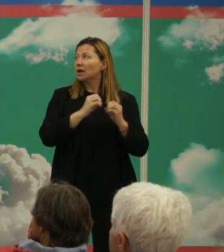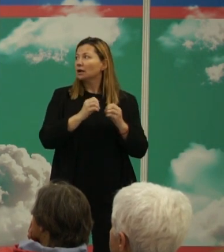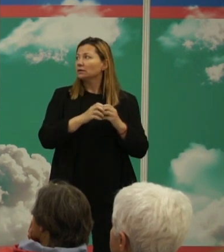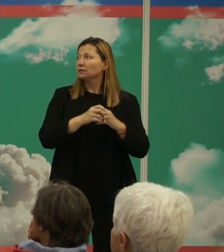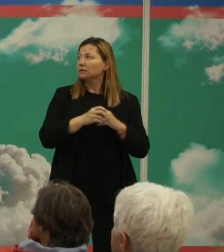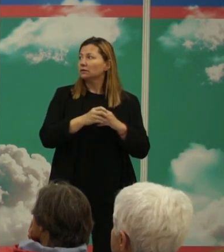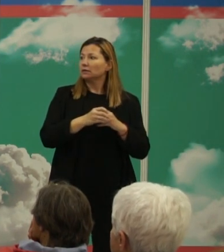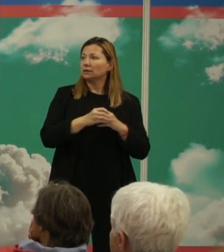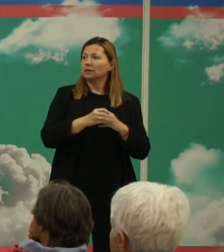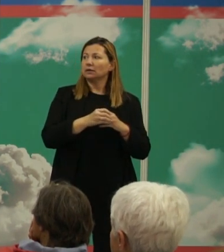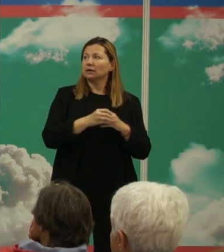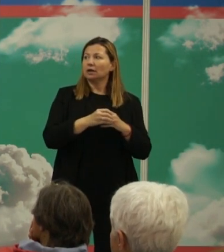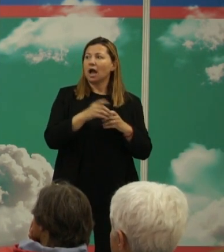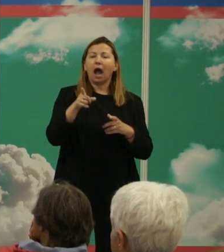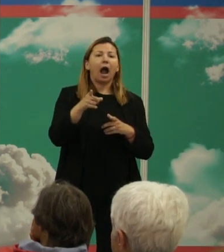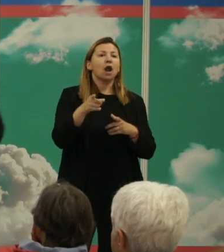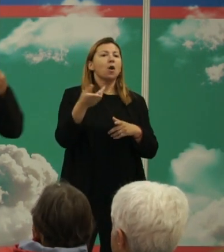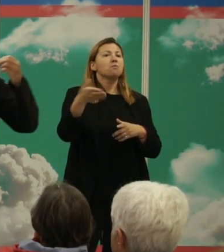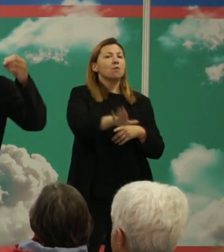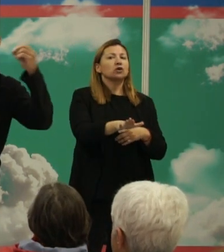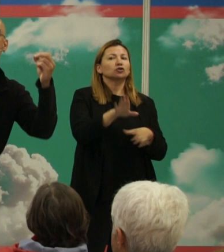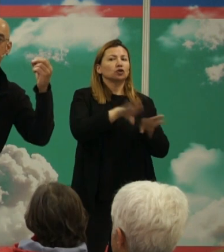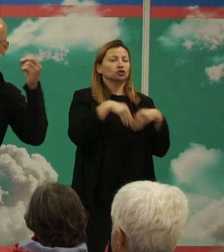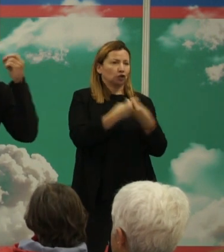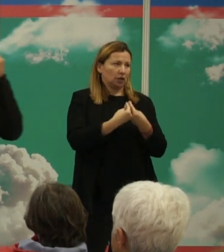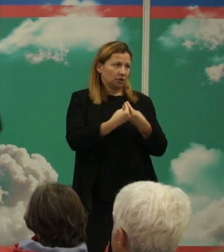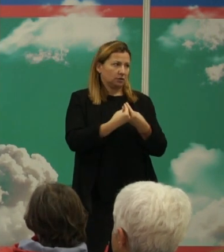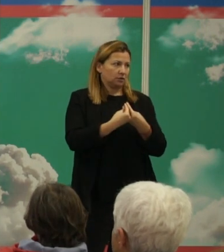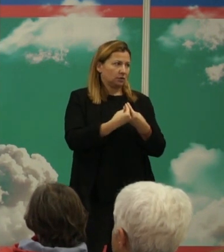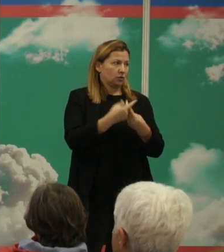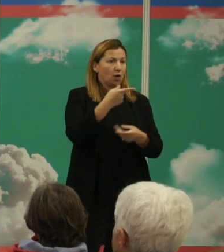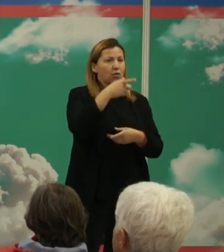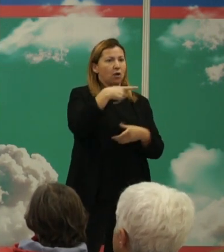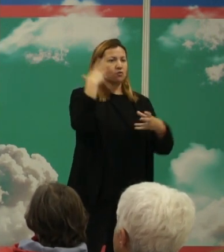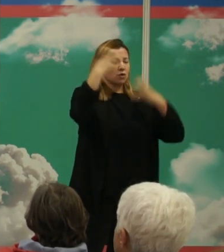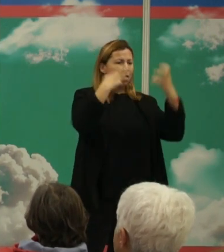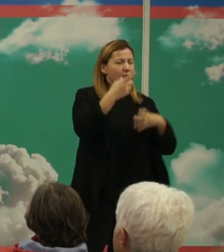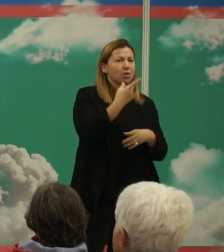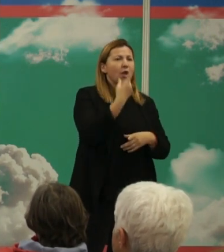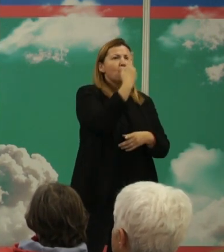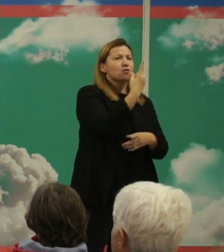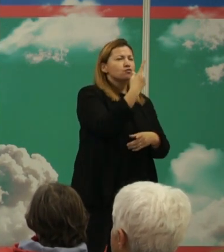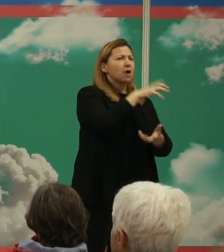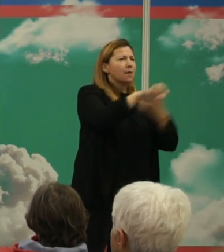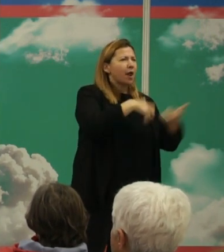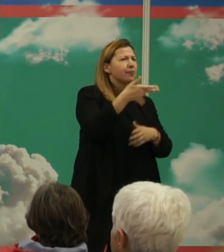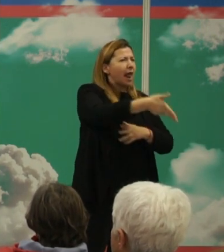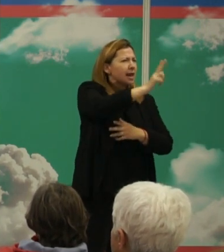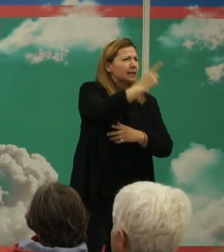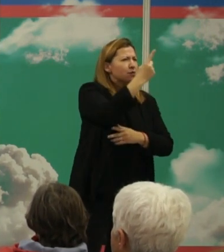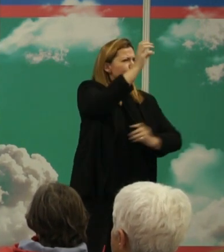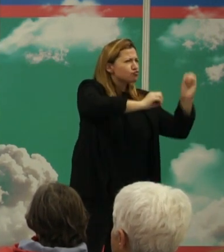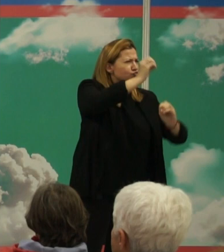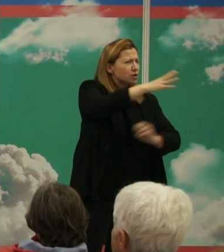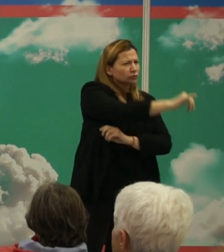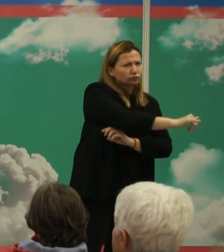con respecto a muertos a muertos totales es decir que si yo digo de una especie que tiene una violencia letal del 1% lo que quiero